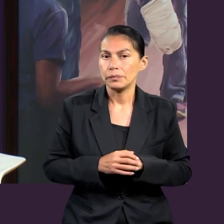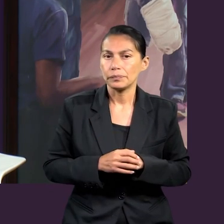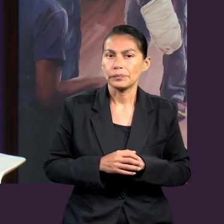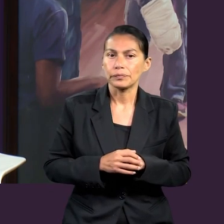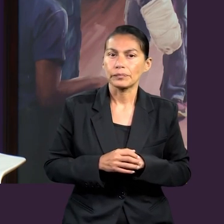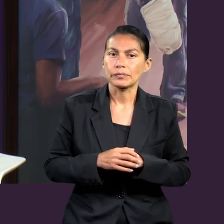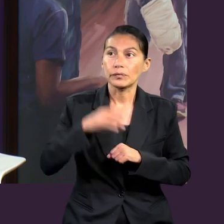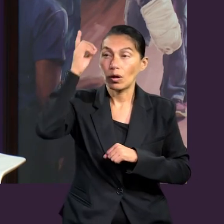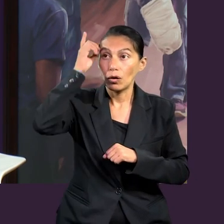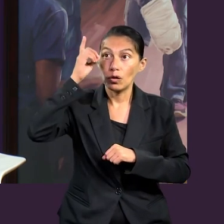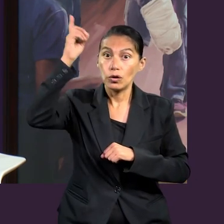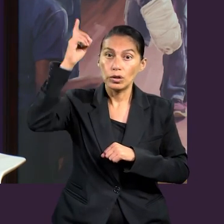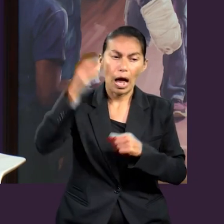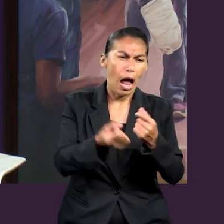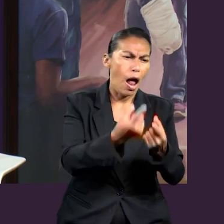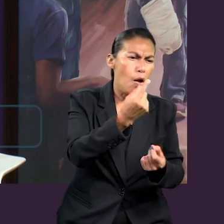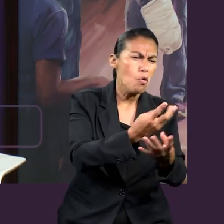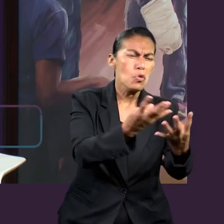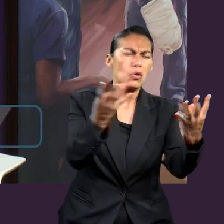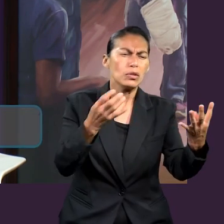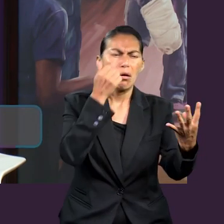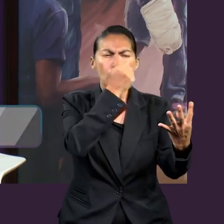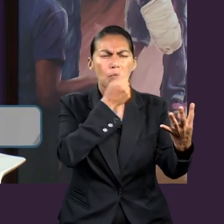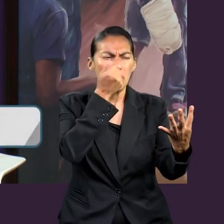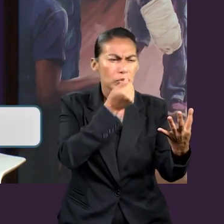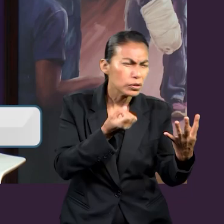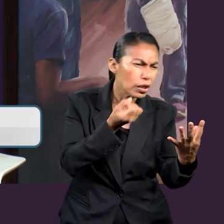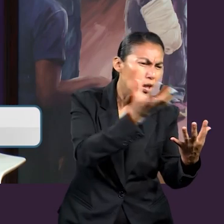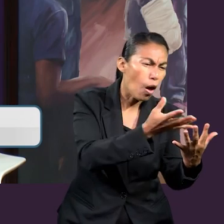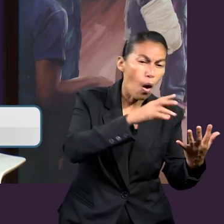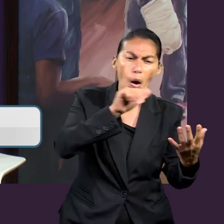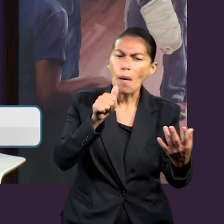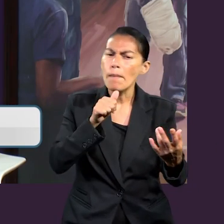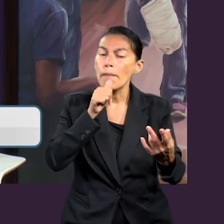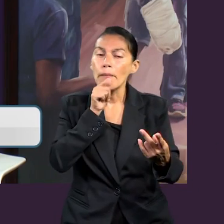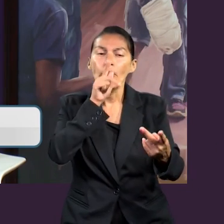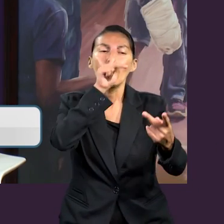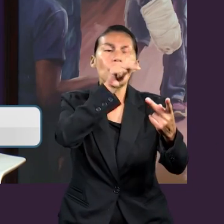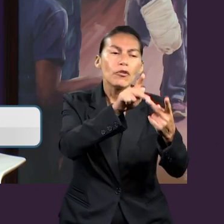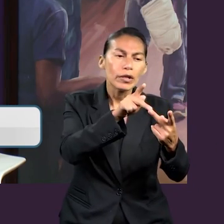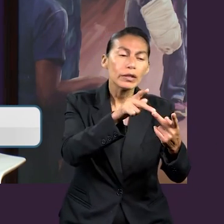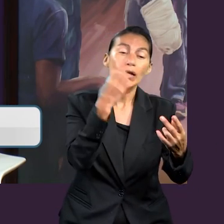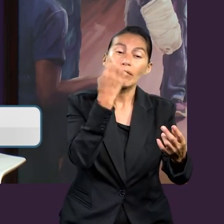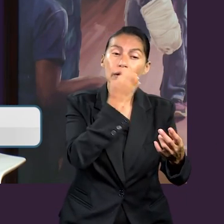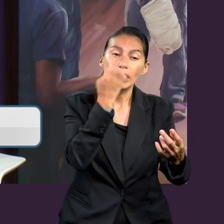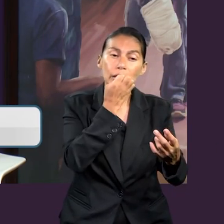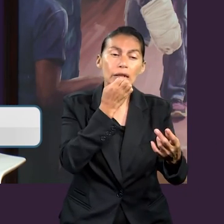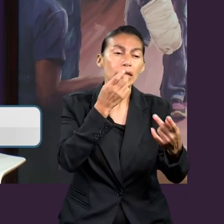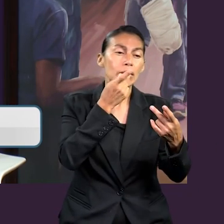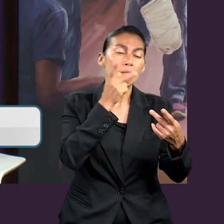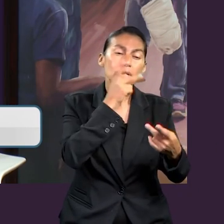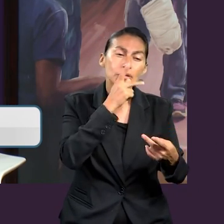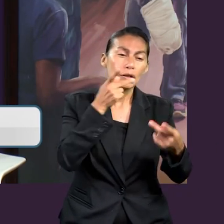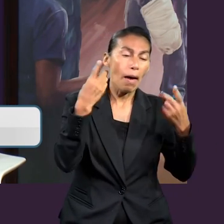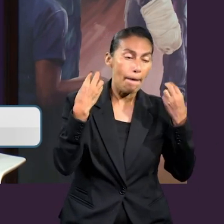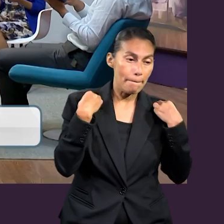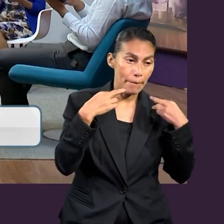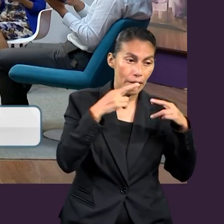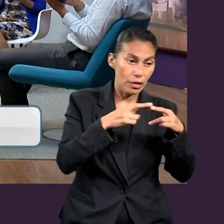algunos el ser apóstoles, a otros profetas, a otros evangelistas, a otros pastores y maestros. Así que aquí